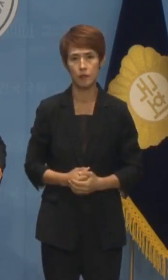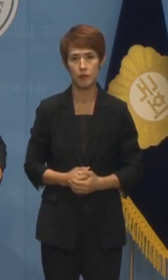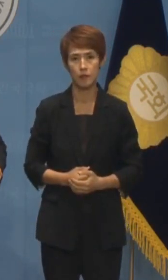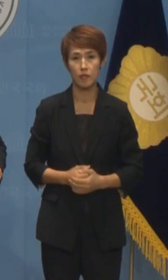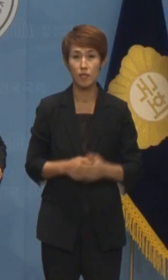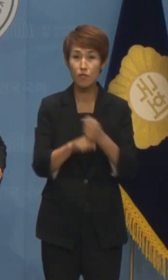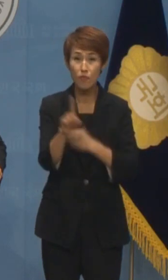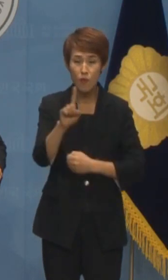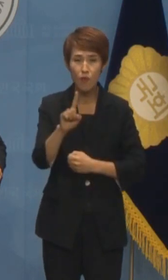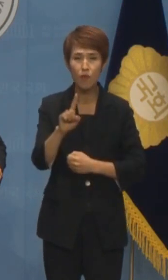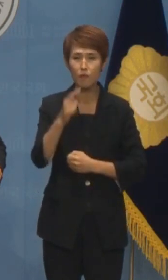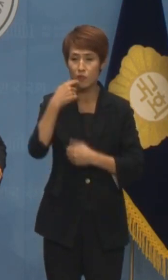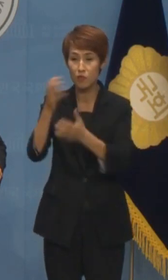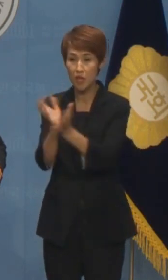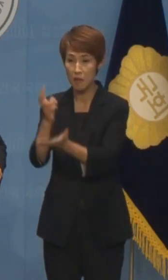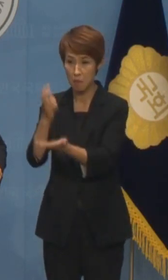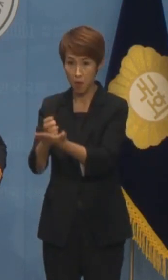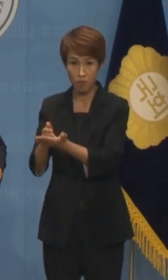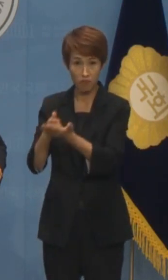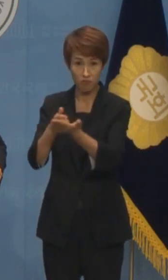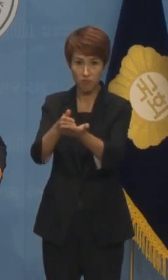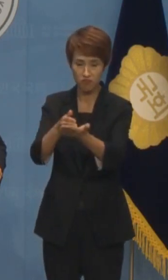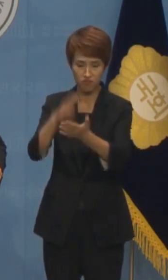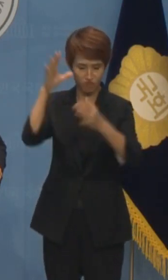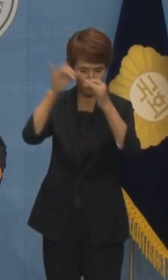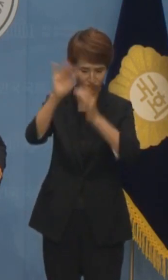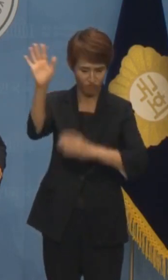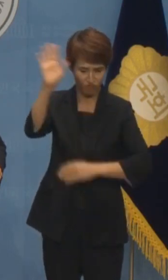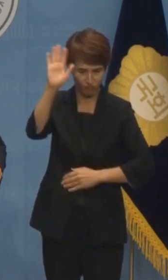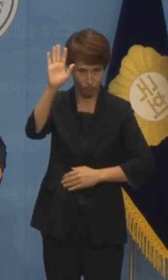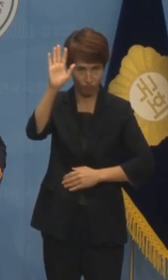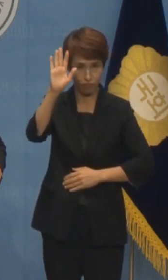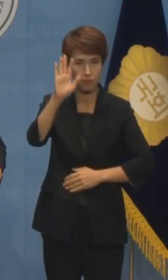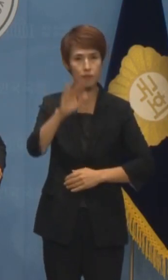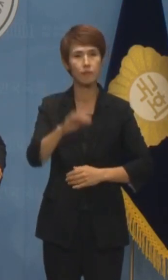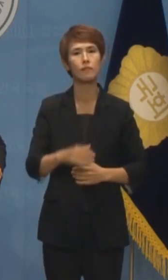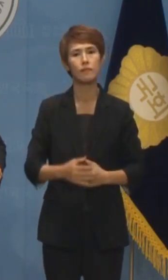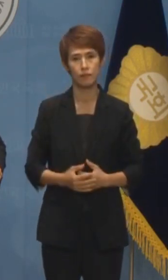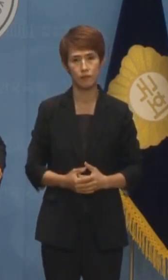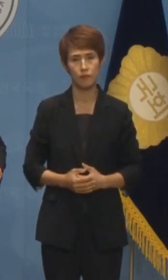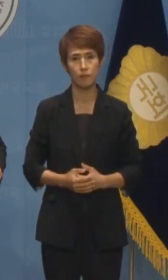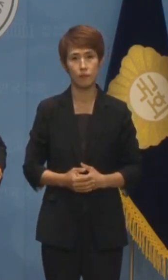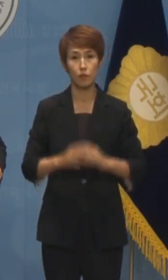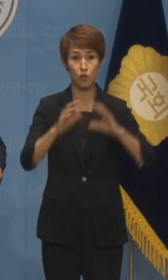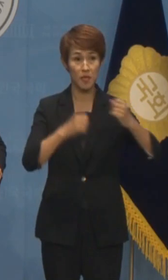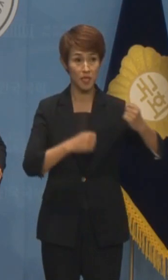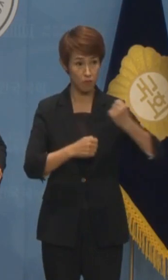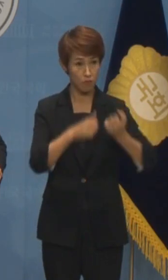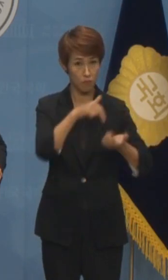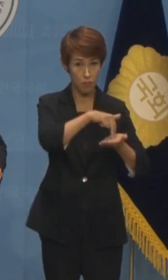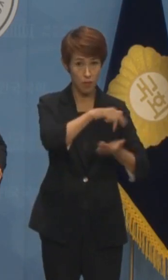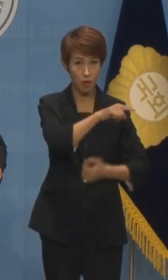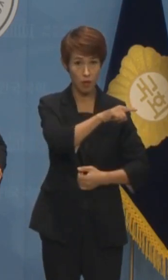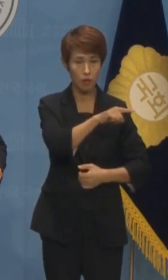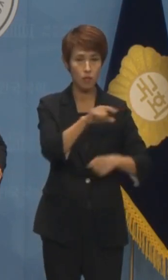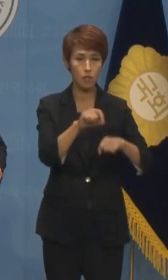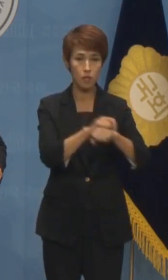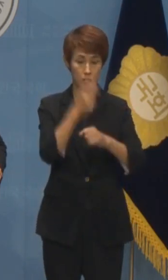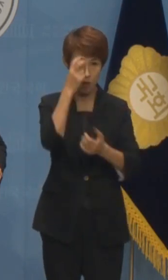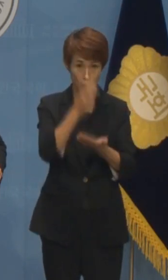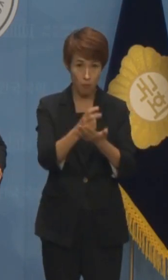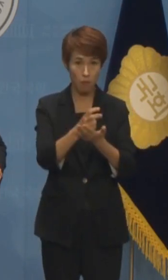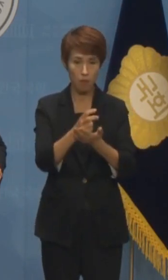명분은 민주당 법안에 대해서 동의하지 못하겠다는 것입니다. 국민의힘 입장에서 특검을